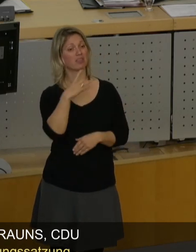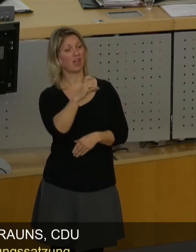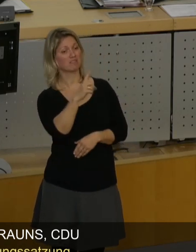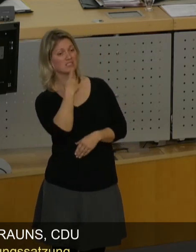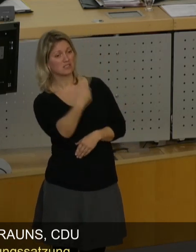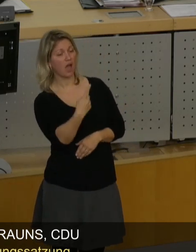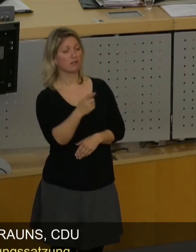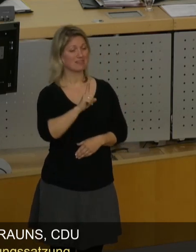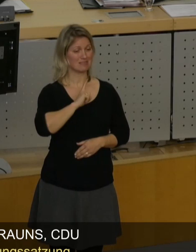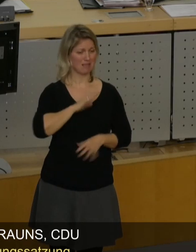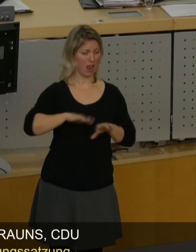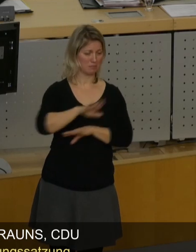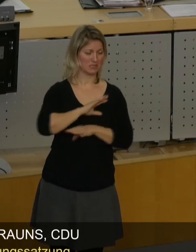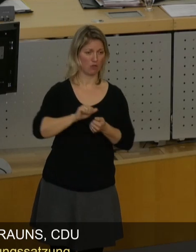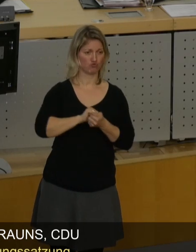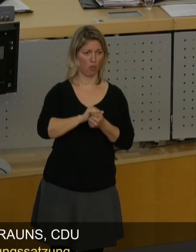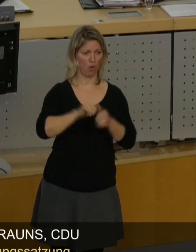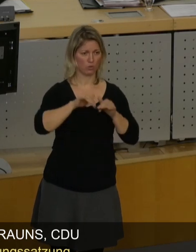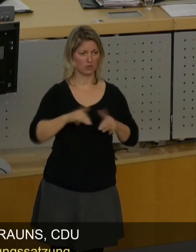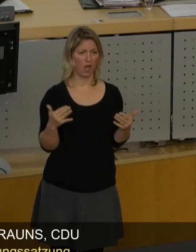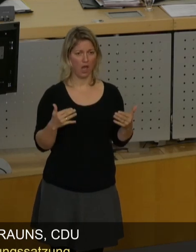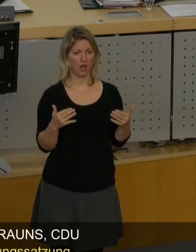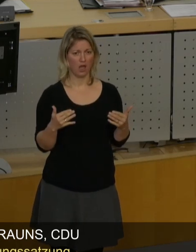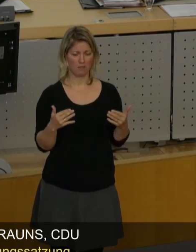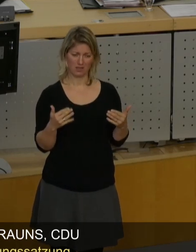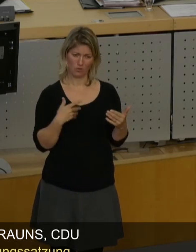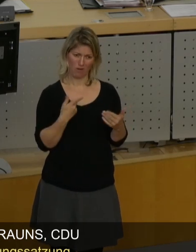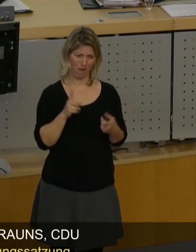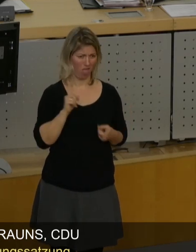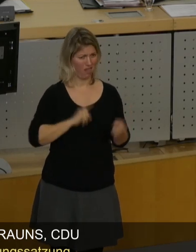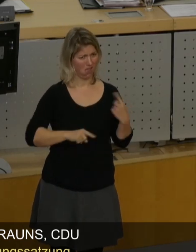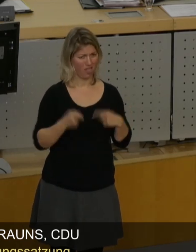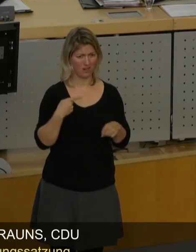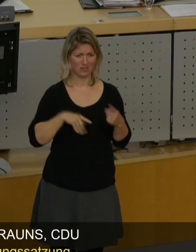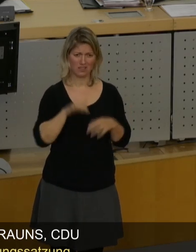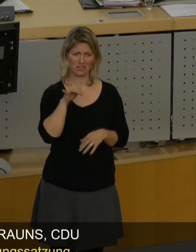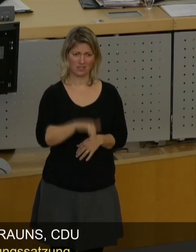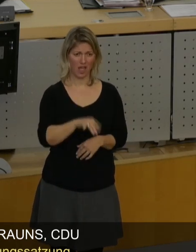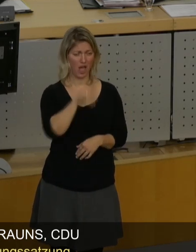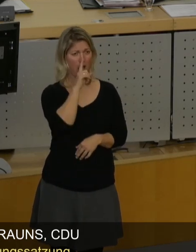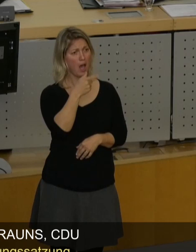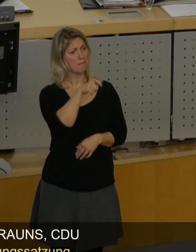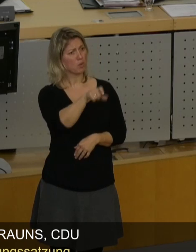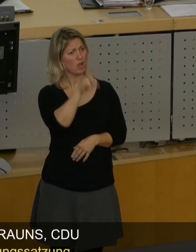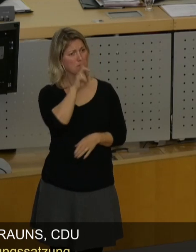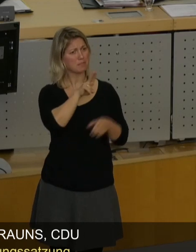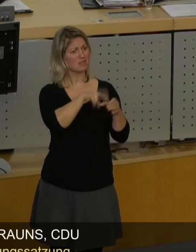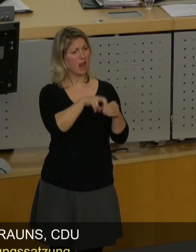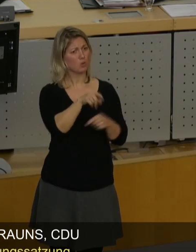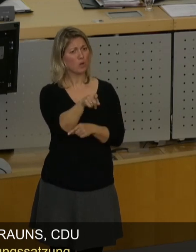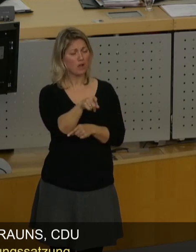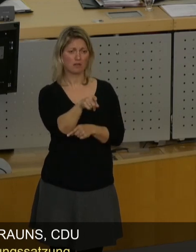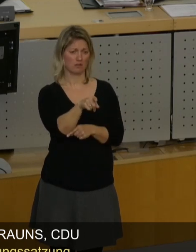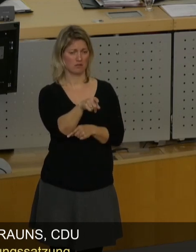Selbstbestimmung und es ist doch einfach fadenscheinig, scheinheilig, das Einzige, was auf dieser Bürgerbeteiligung in eine